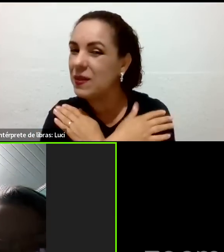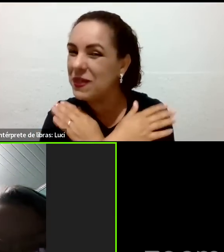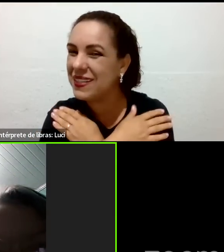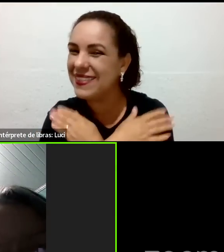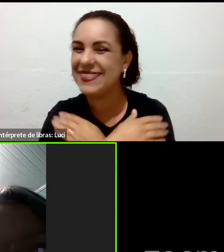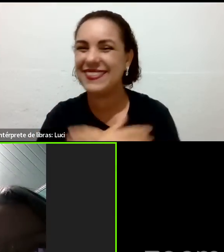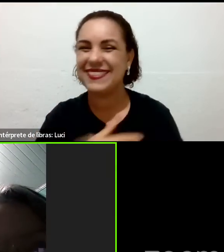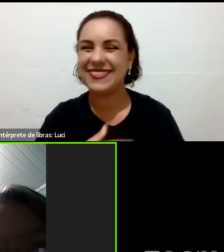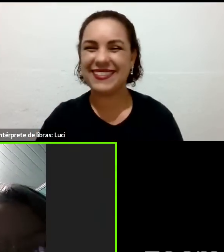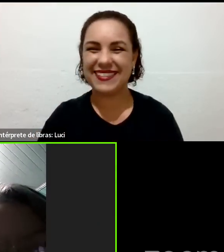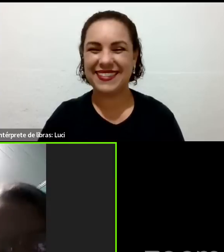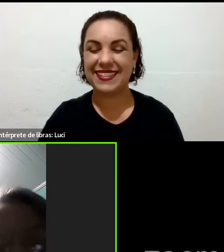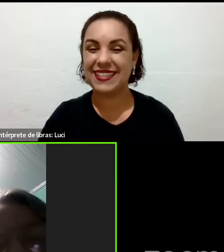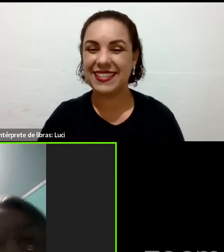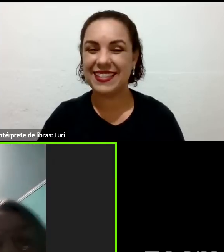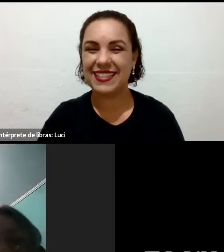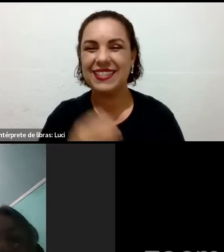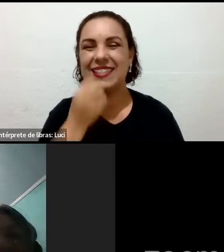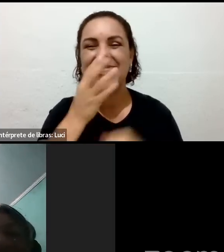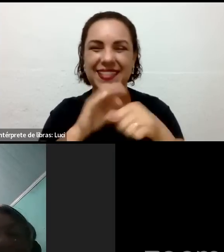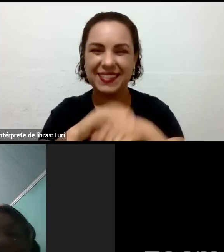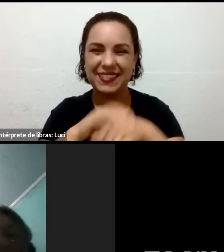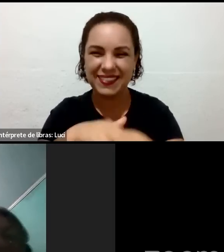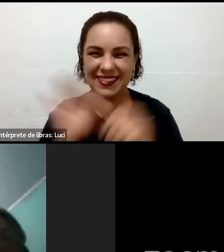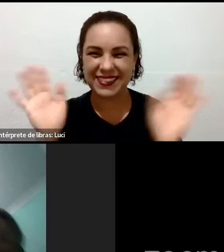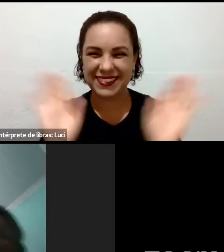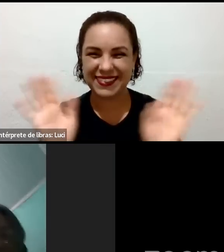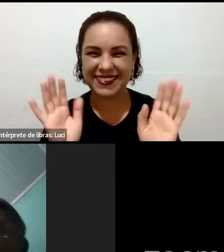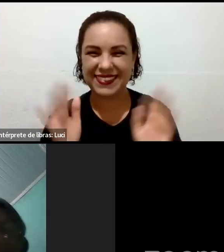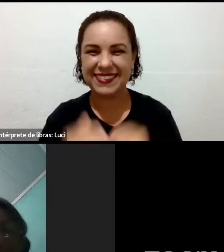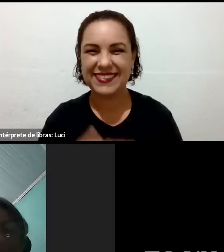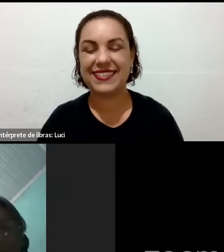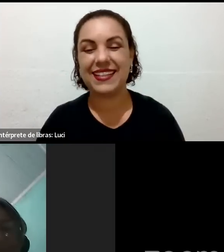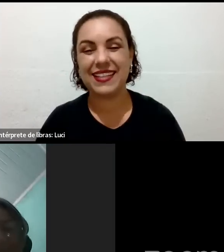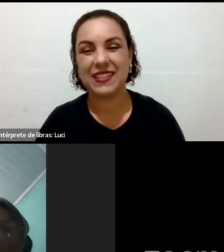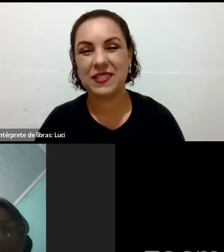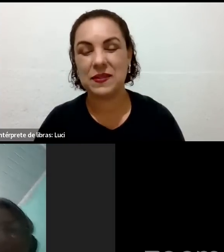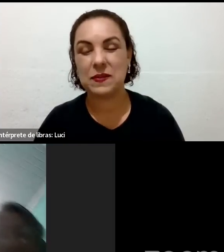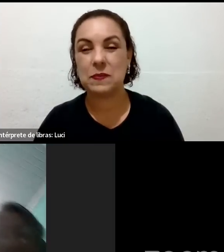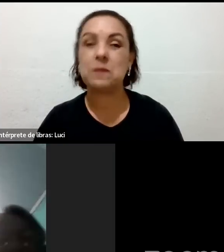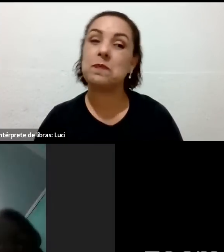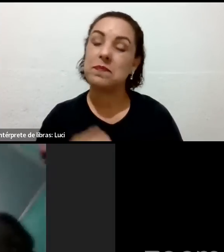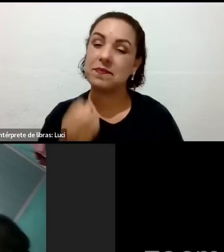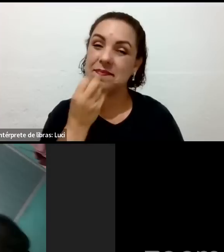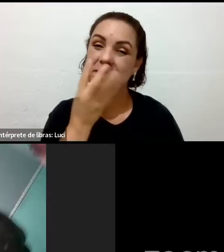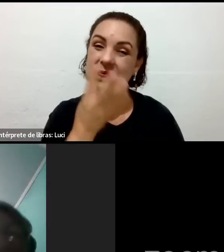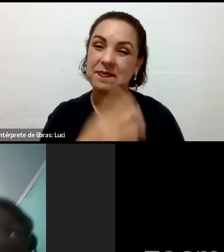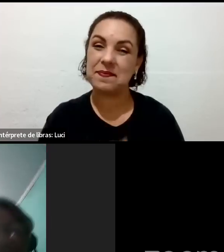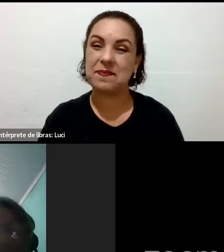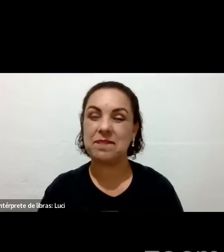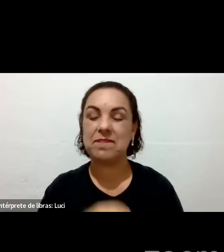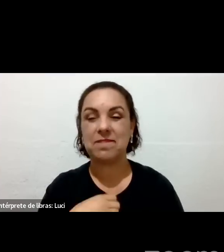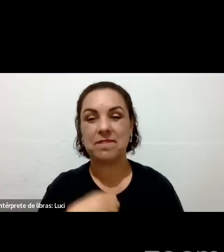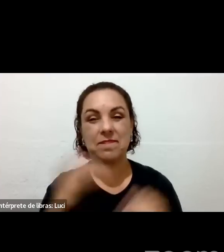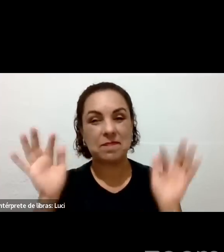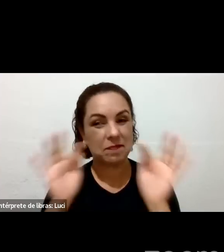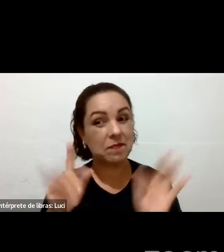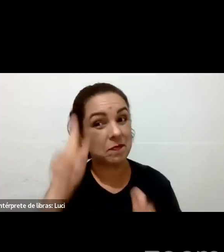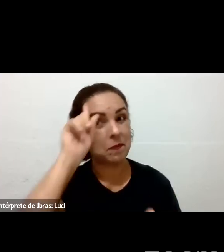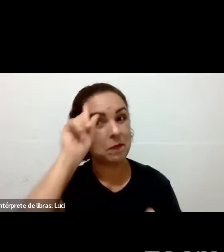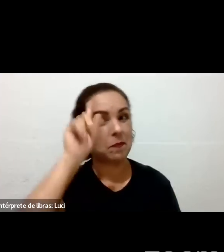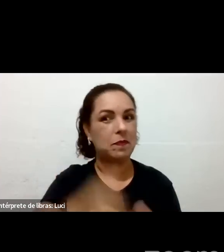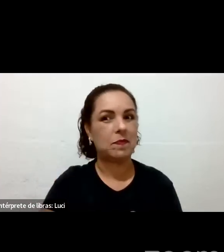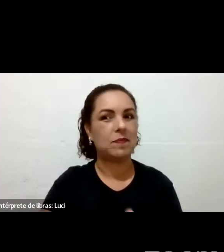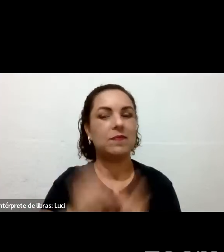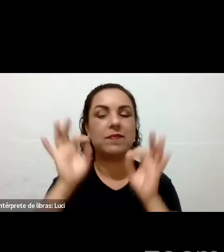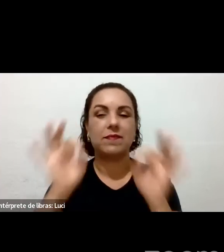Outro para você. Boa noite. Valeu, boa noite. Que bom! Fico feliz que tenha tomado essa decisão, né?